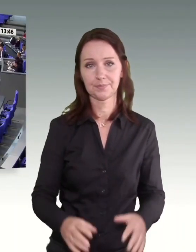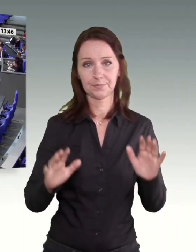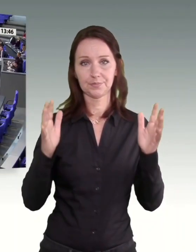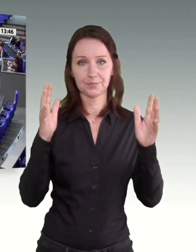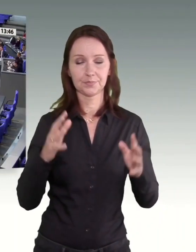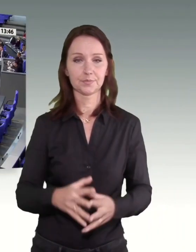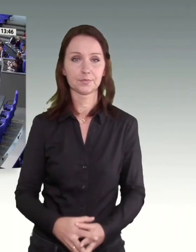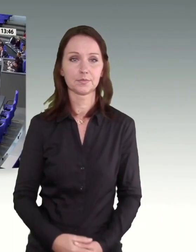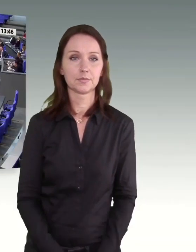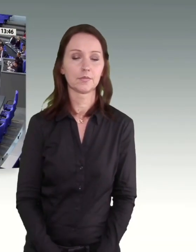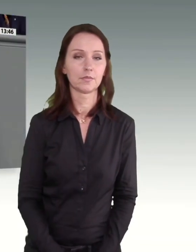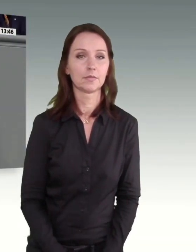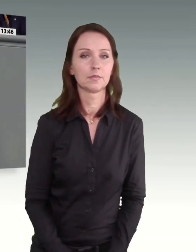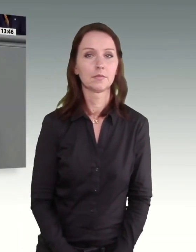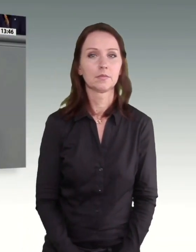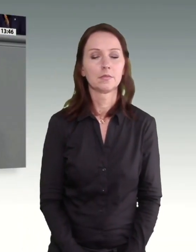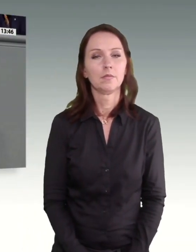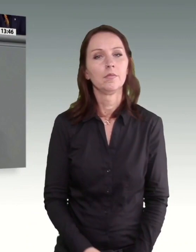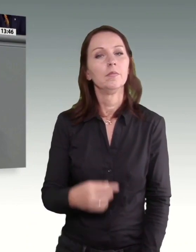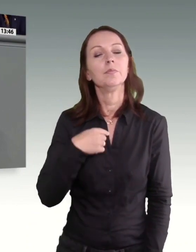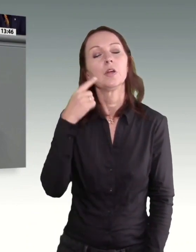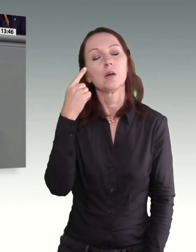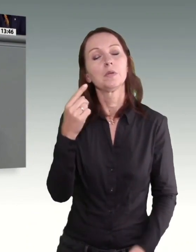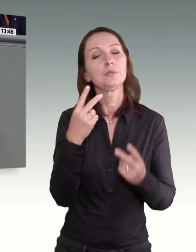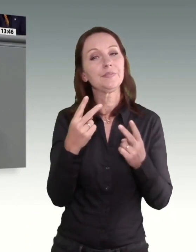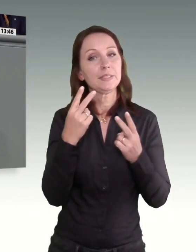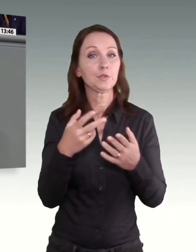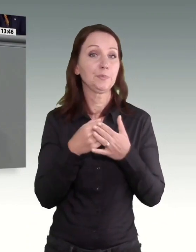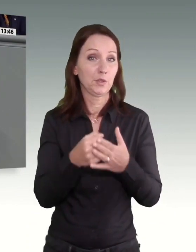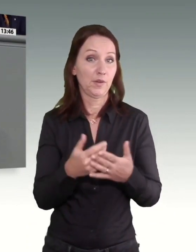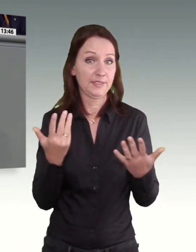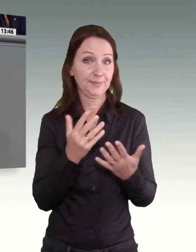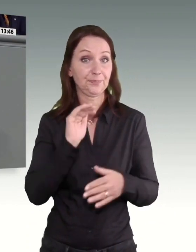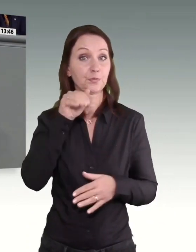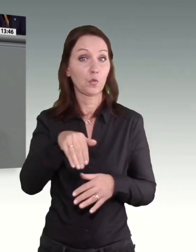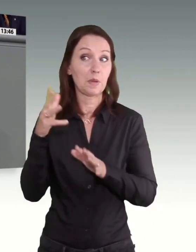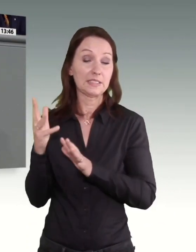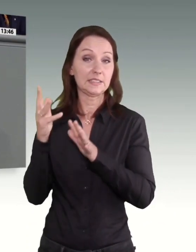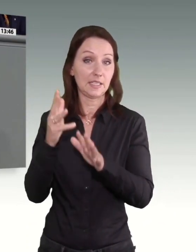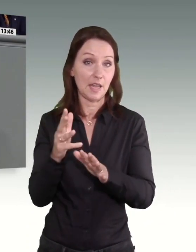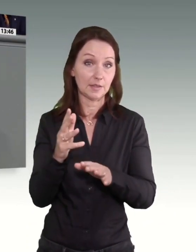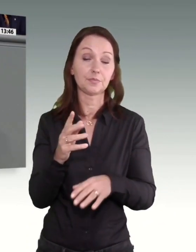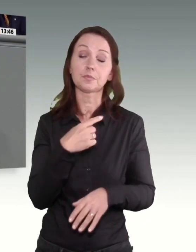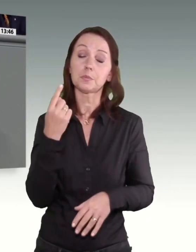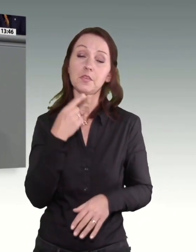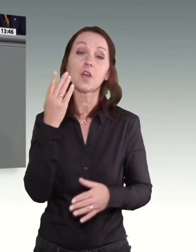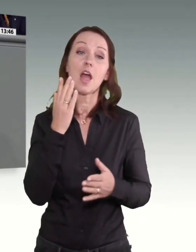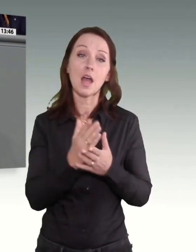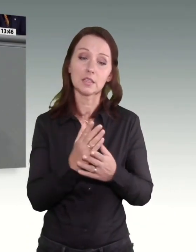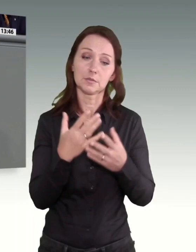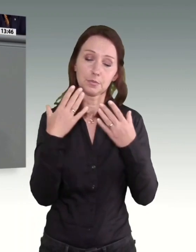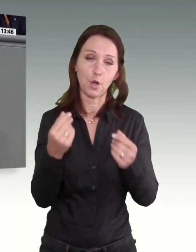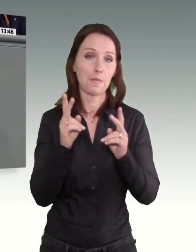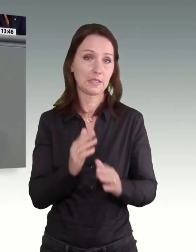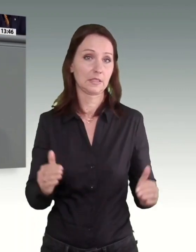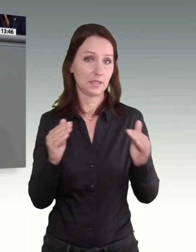Wichtig ist, glaube ich, auch noch mal zu betonen, dass wir nach über zehn Jahren endlich mal wieder für Gerechtigkeit gesorgt haben, gerade für